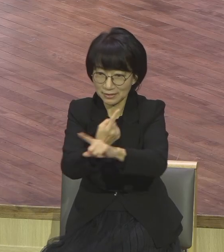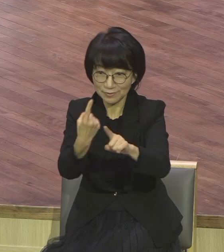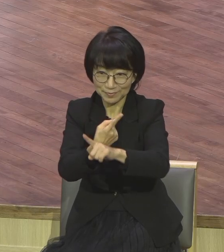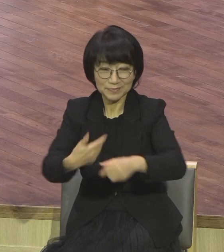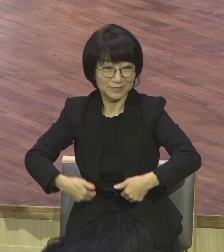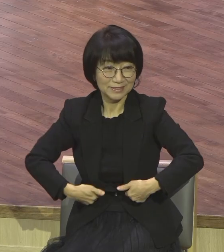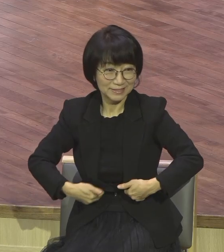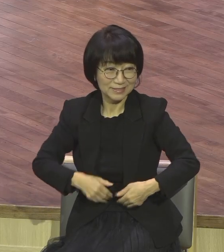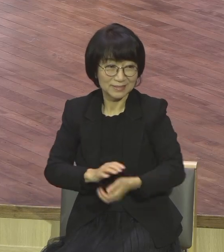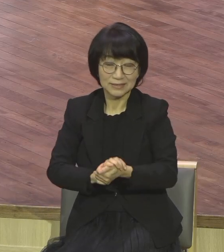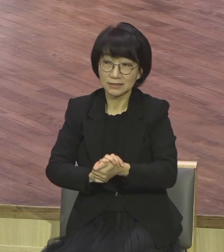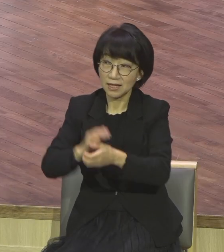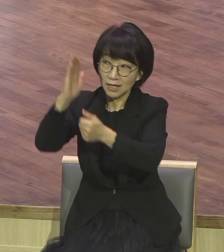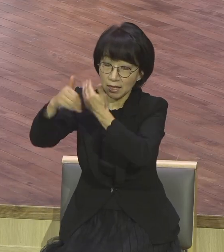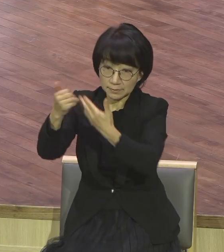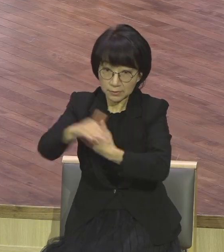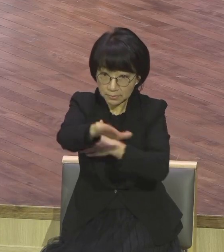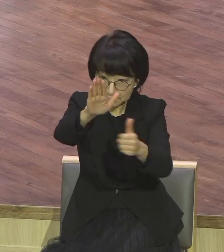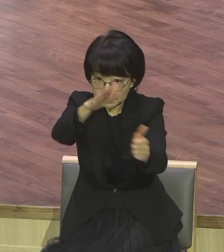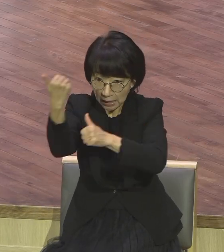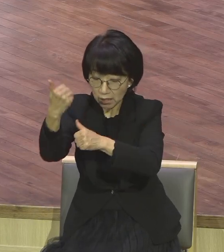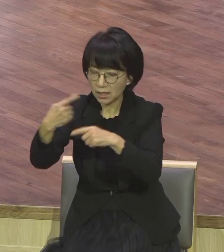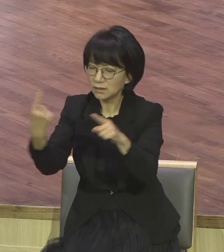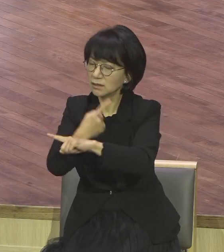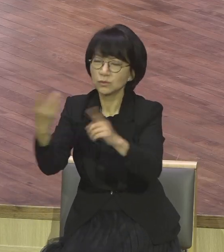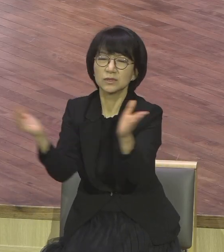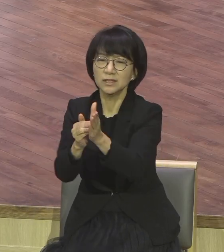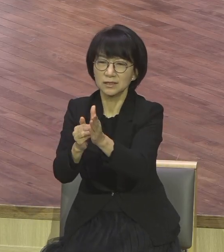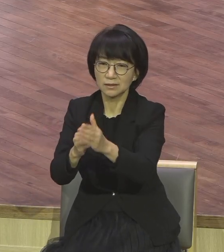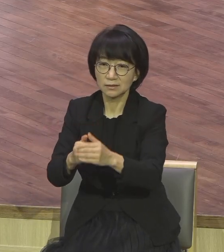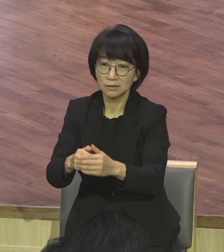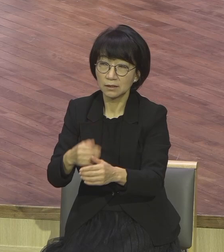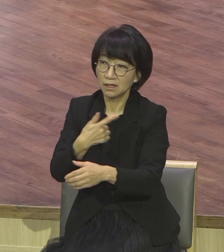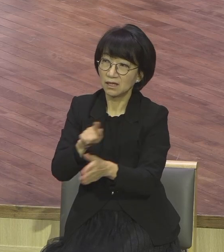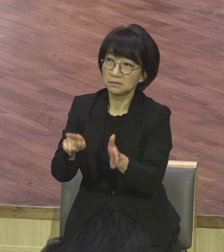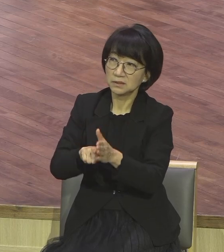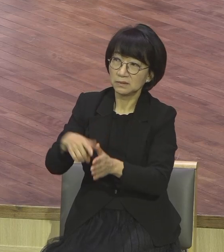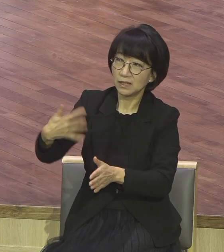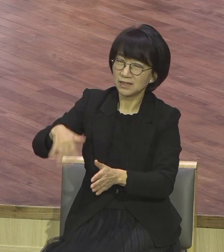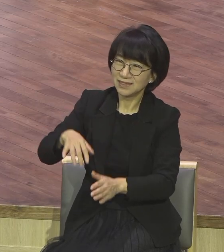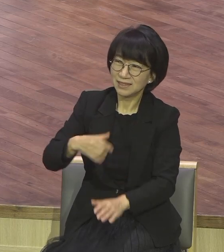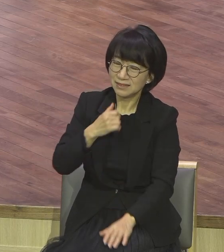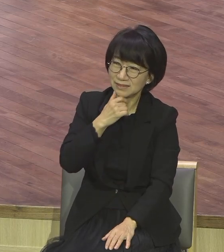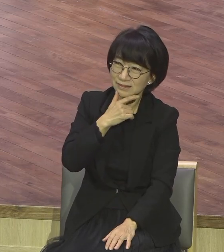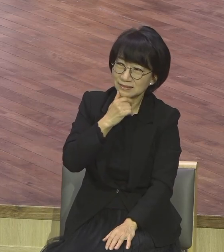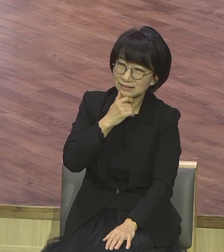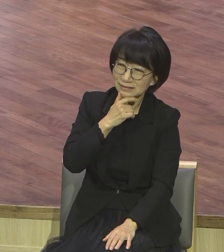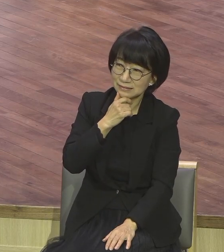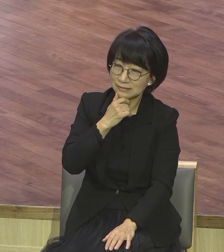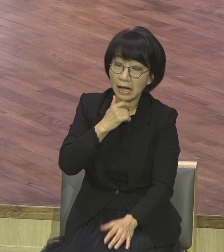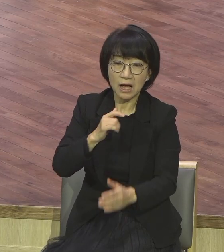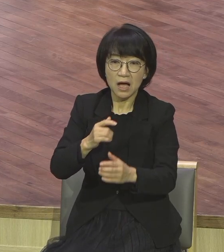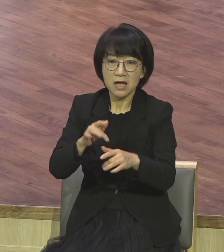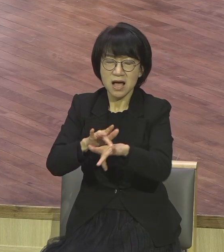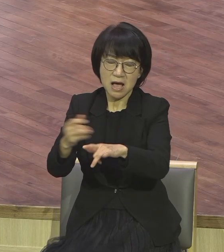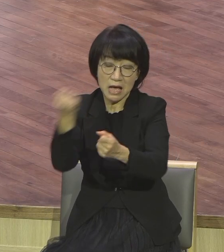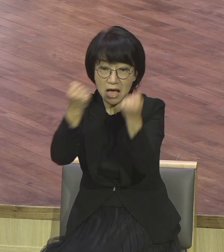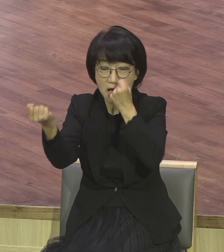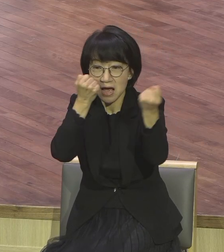여러분을 치유해 주었는데 을 안 믿는 거예요. 못 믿는 거예요. 그러니까 계속 당하는 겁니다. 당해요. 예수 믿는 사람이 사단에게